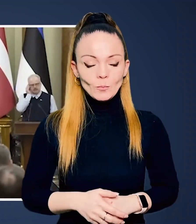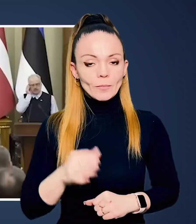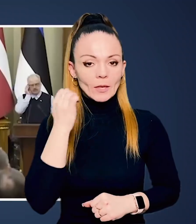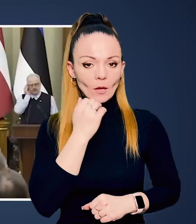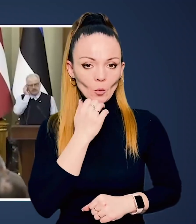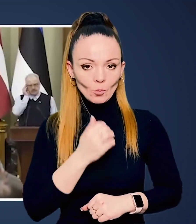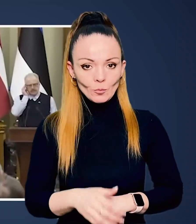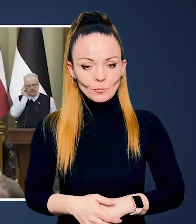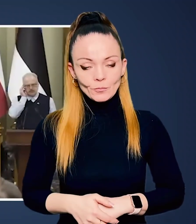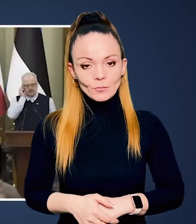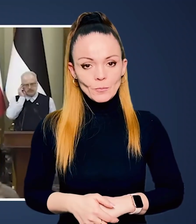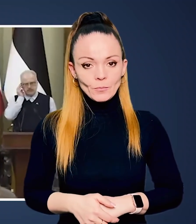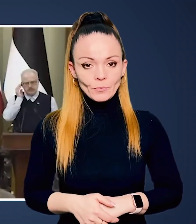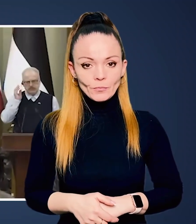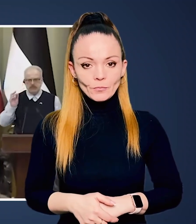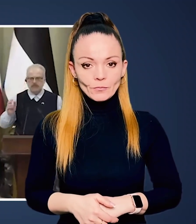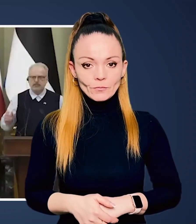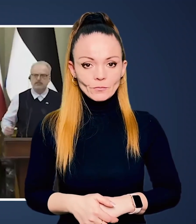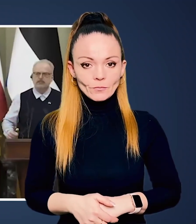геноциду? Дякую.